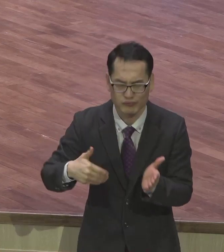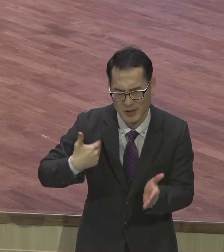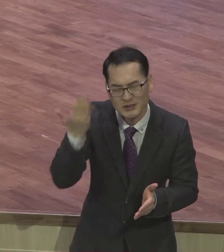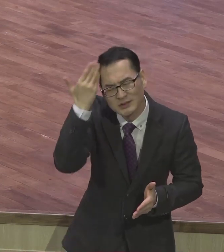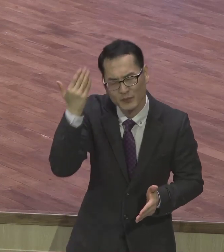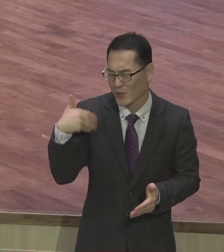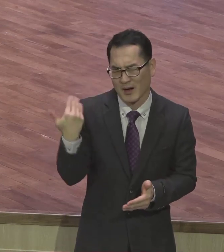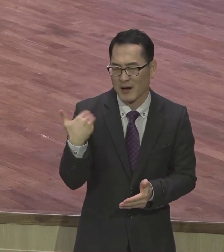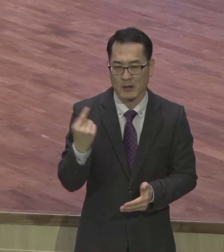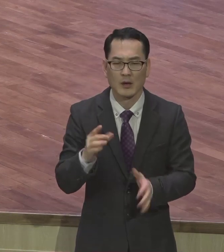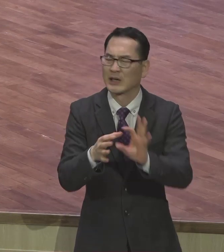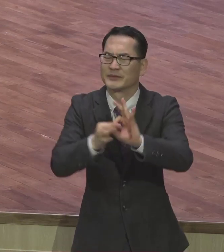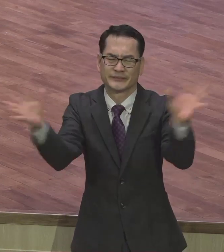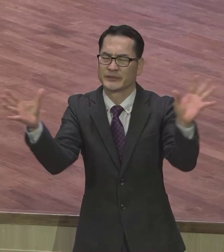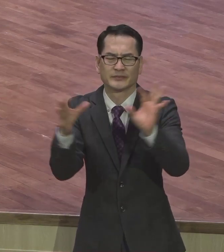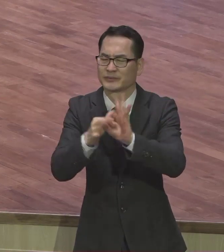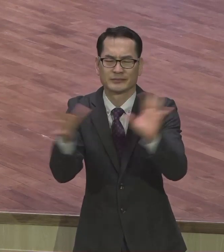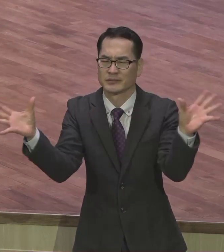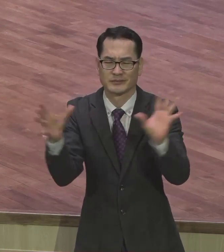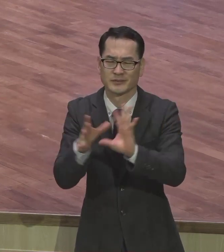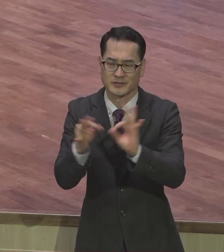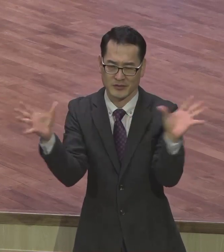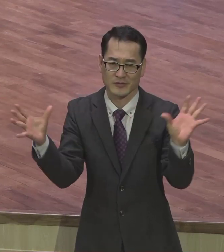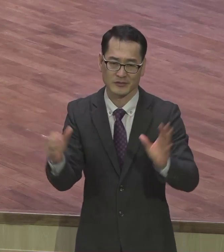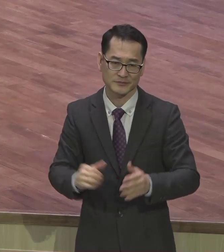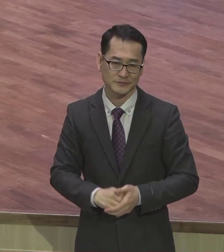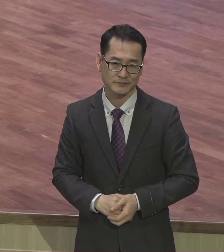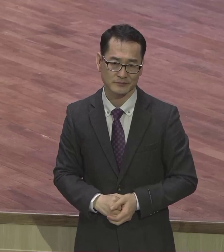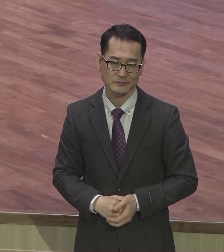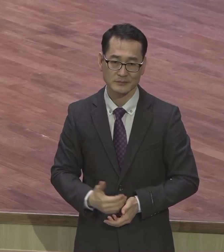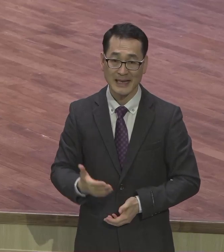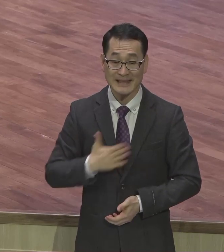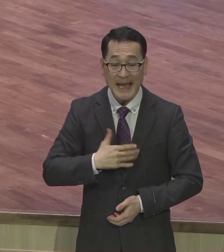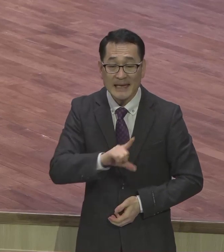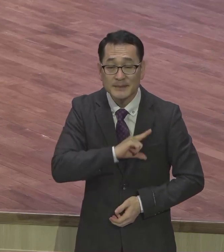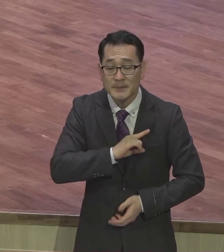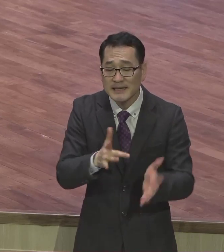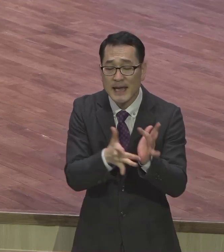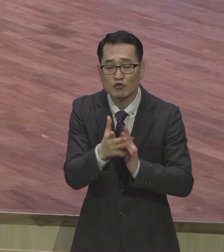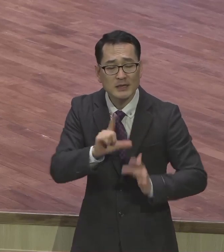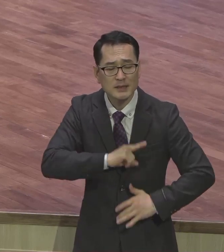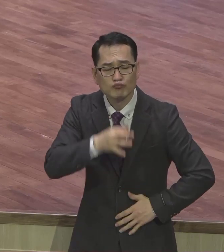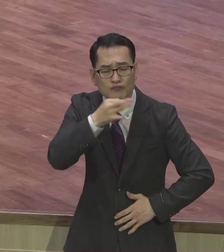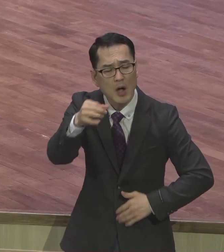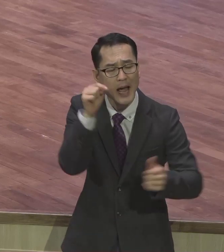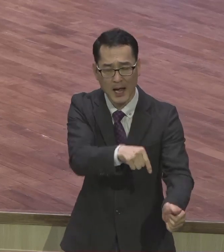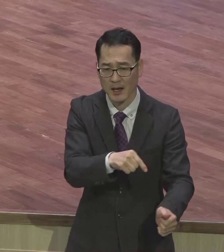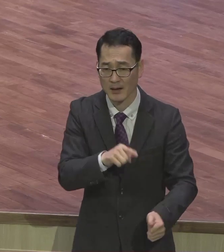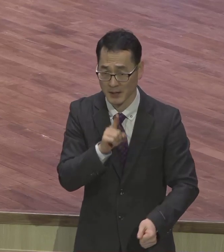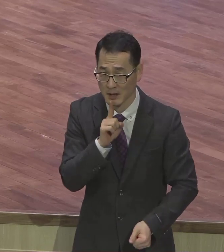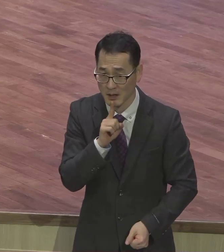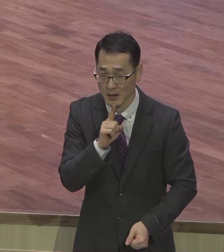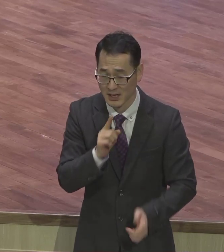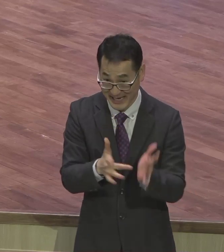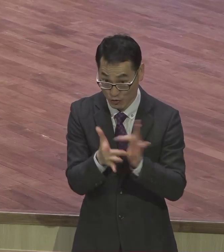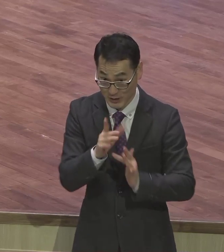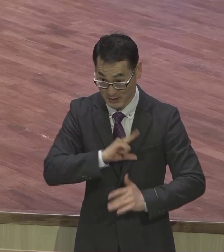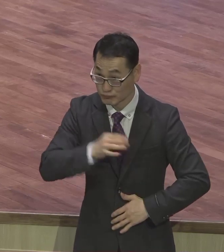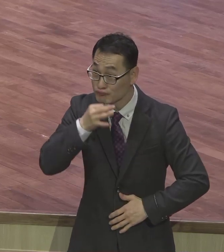관계없다니까요. 내 이름을 불러라. 예수 이름만 부르면요. 하나님의